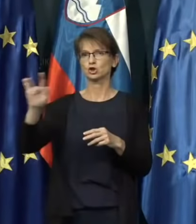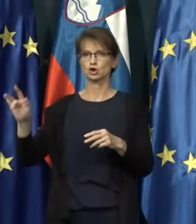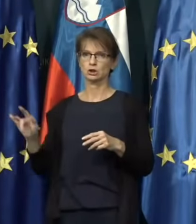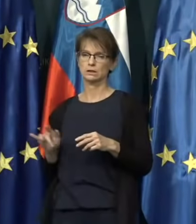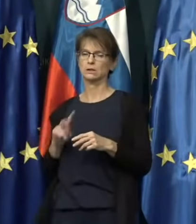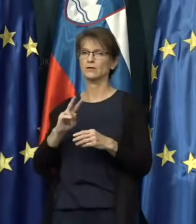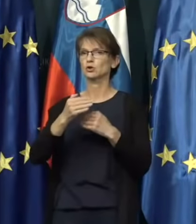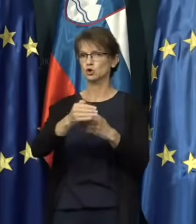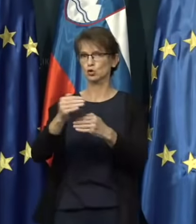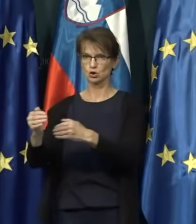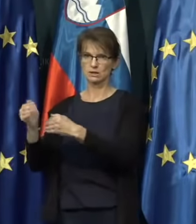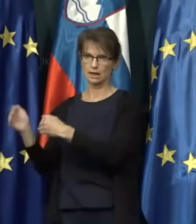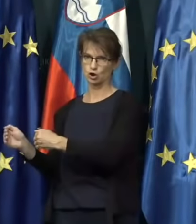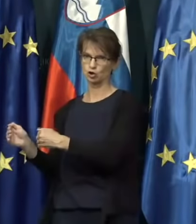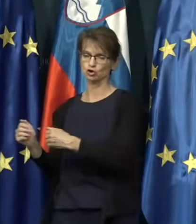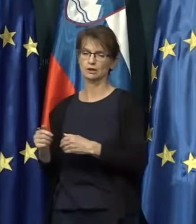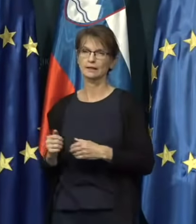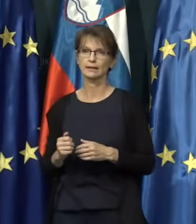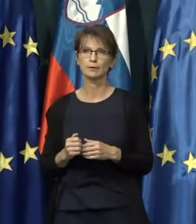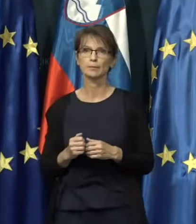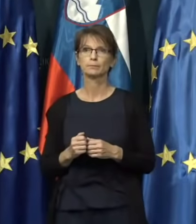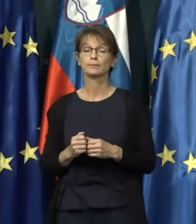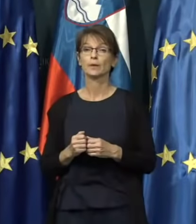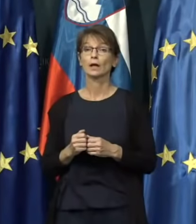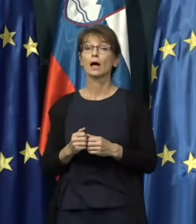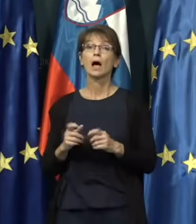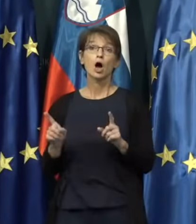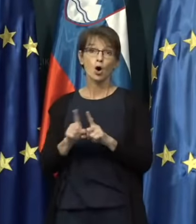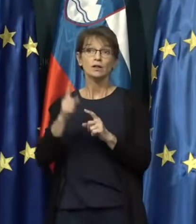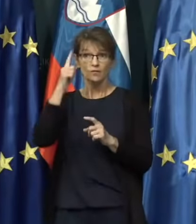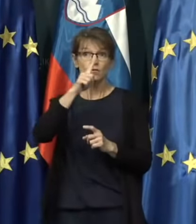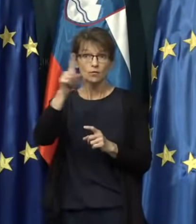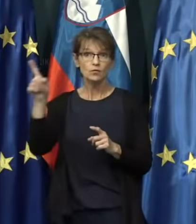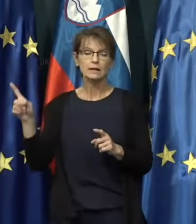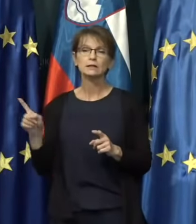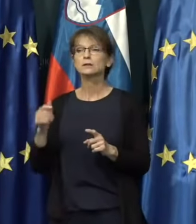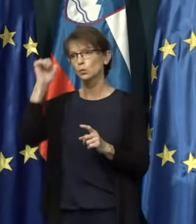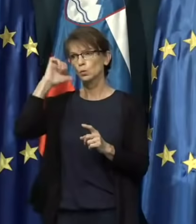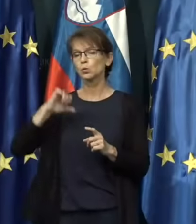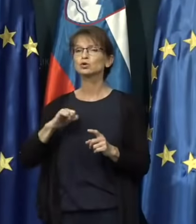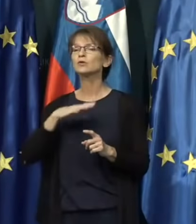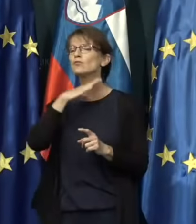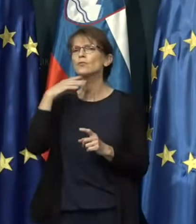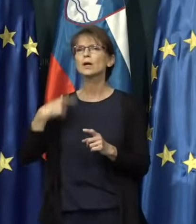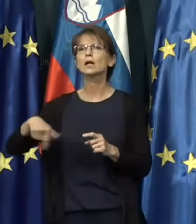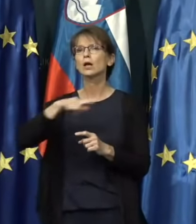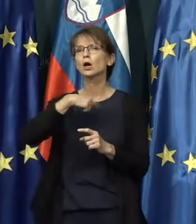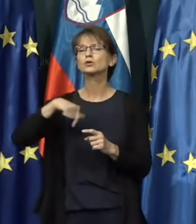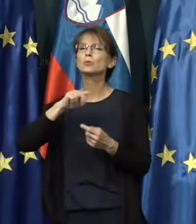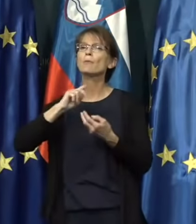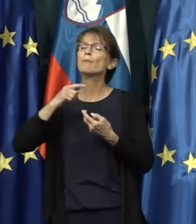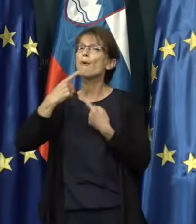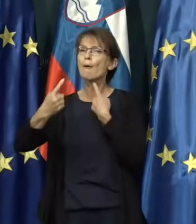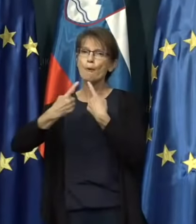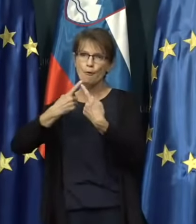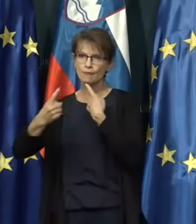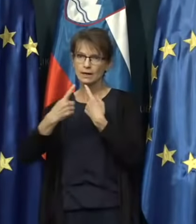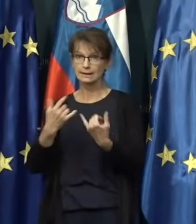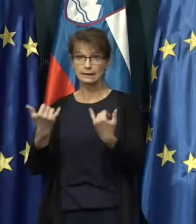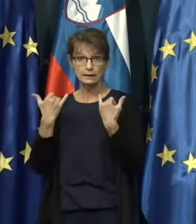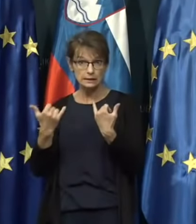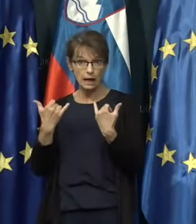v njeni soseščini. Kot veste, smo se včeraj veliko pogovarjali o tem, da našna